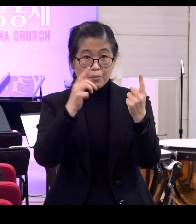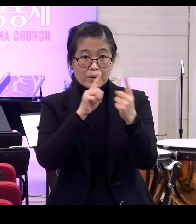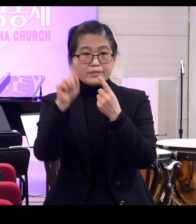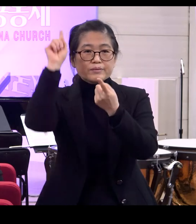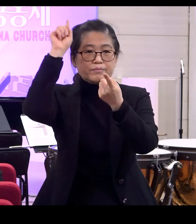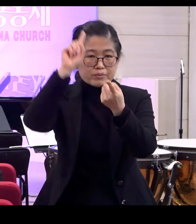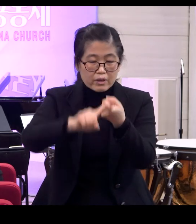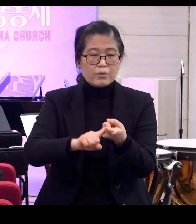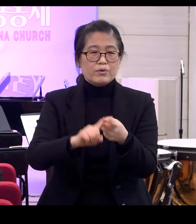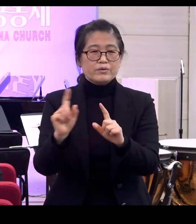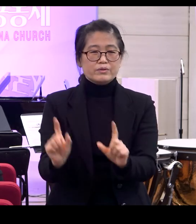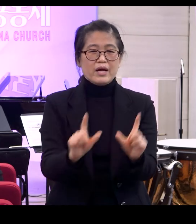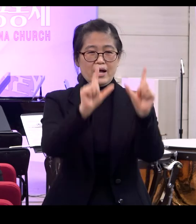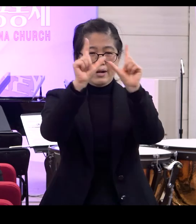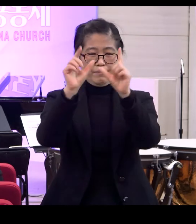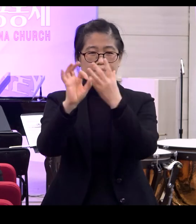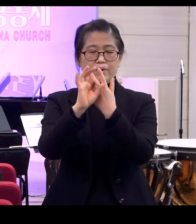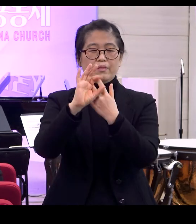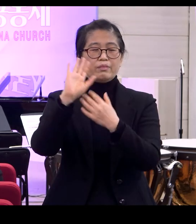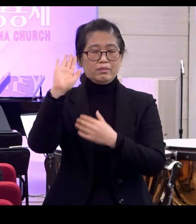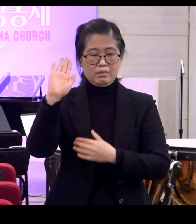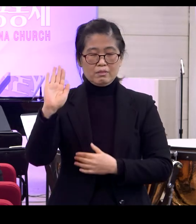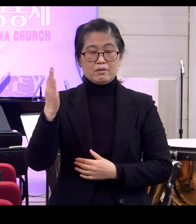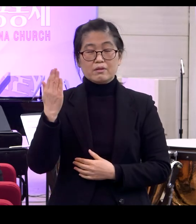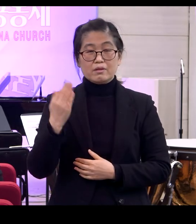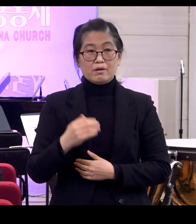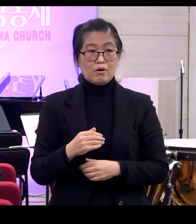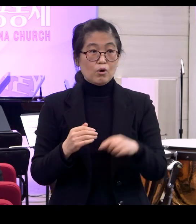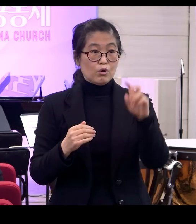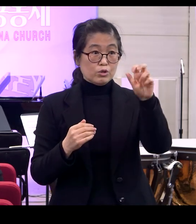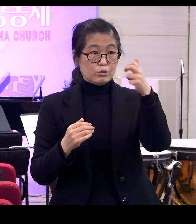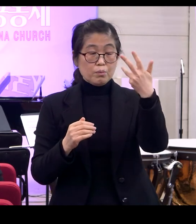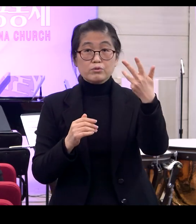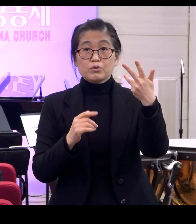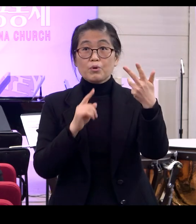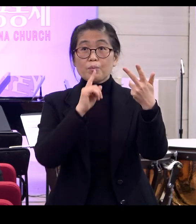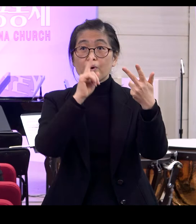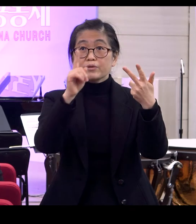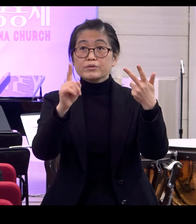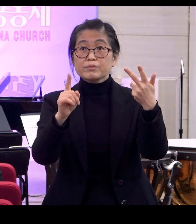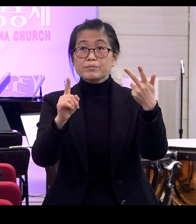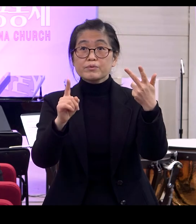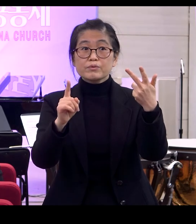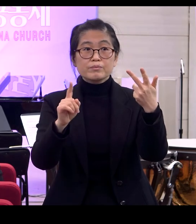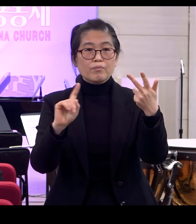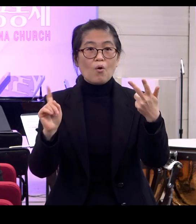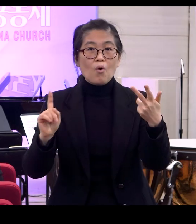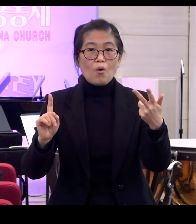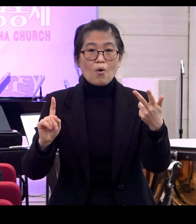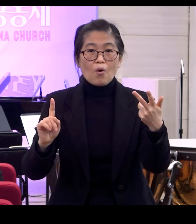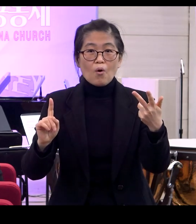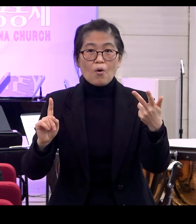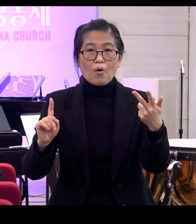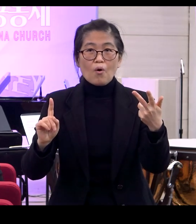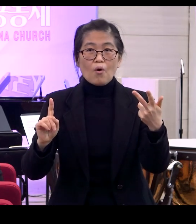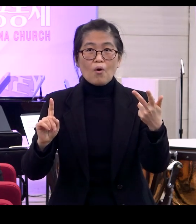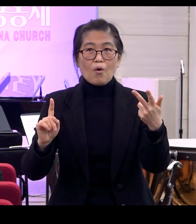살아야 한다 자 그런데 그렇다면 이 창세기 1장 28절 말씀 이 말씀은 한마디로 말하면 무슨 얘기입니까